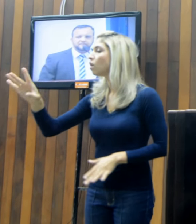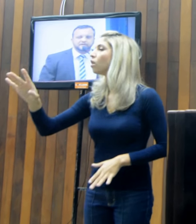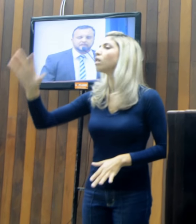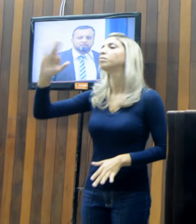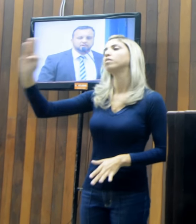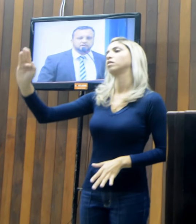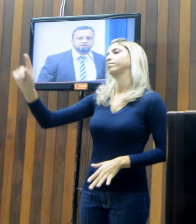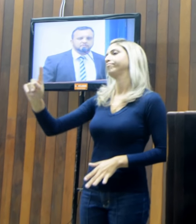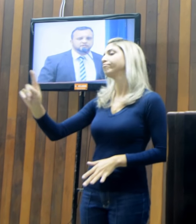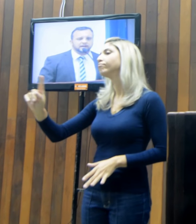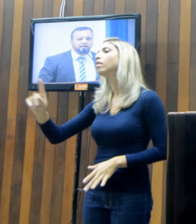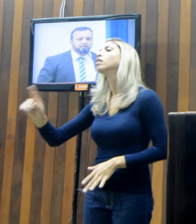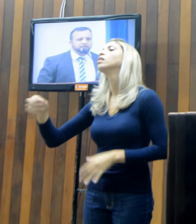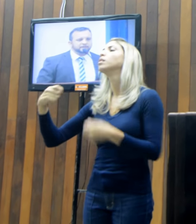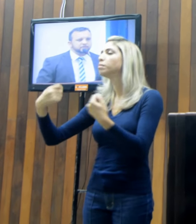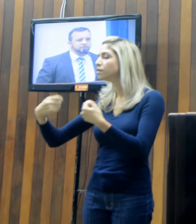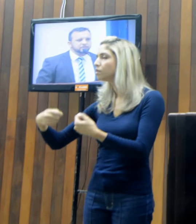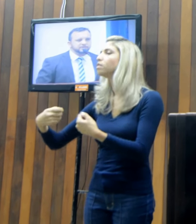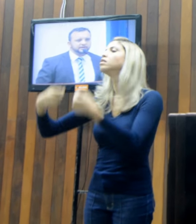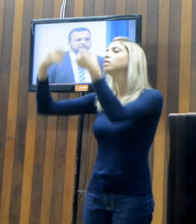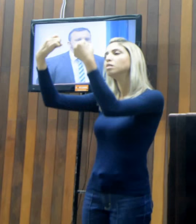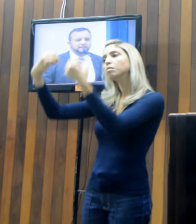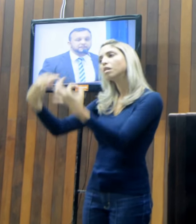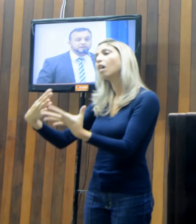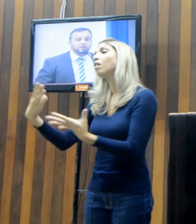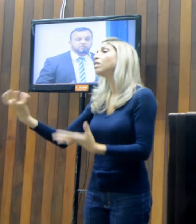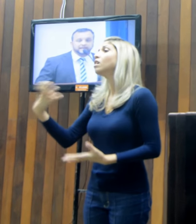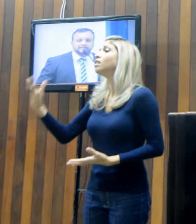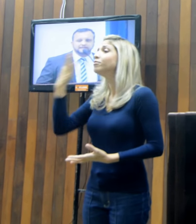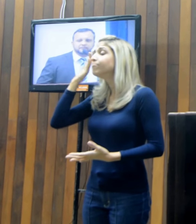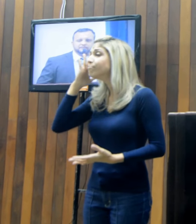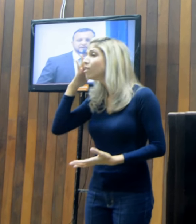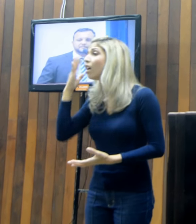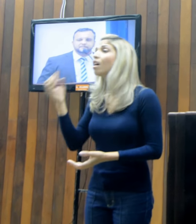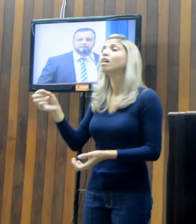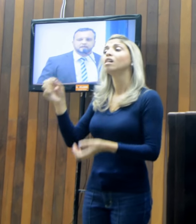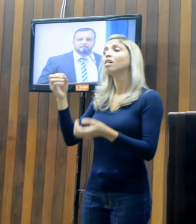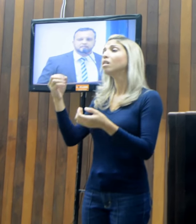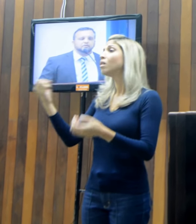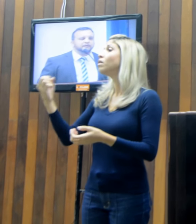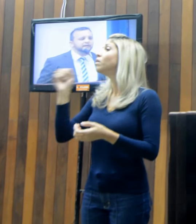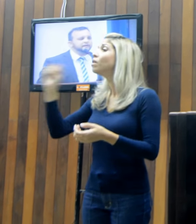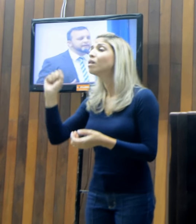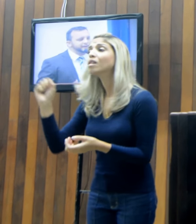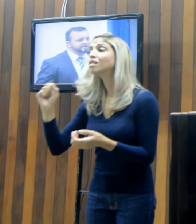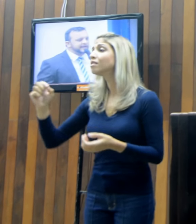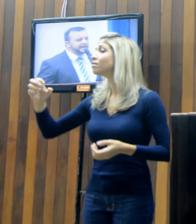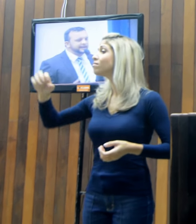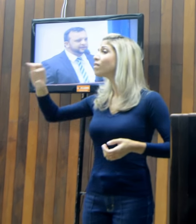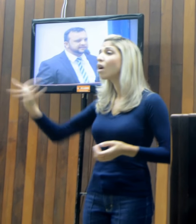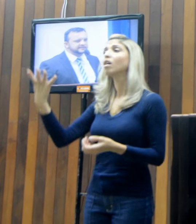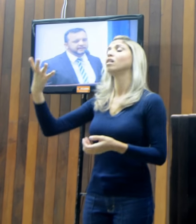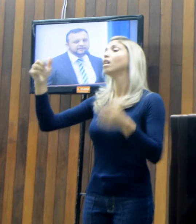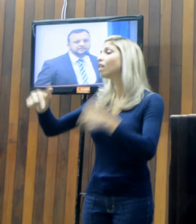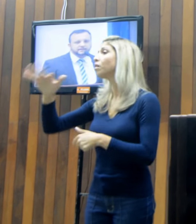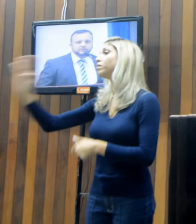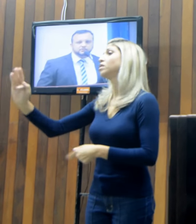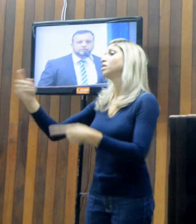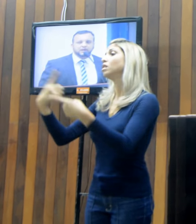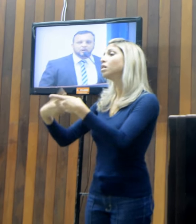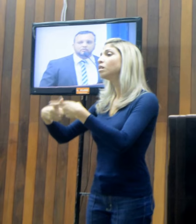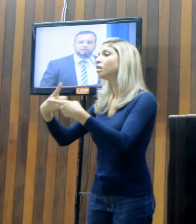Frio, nós deixamos claro no texto que gostaríamos de saber o que acontece em Cabo Frio, porque é a nossa área, a nossa cidade,